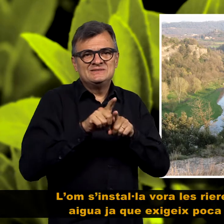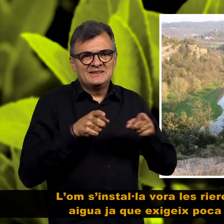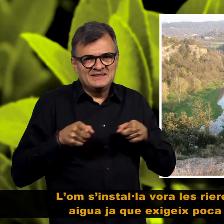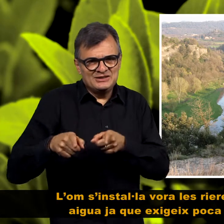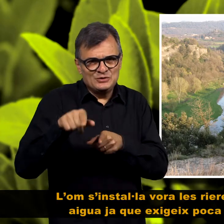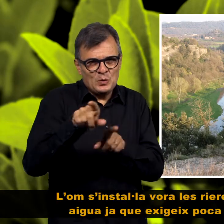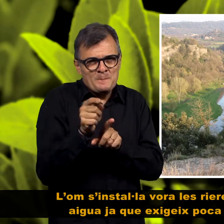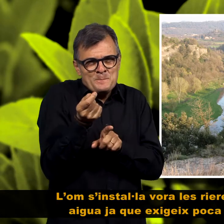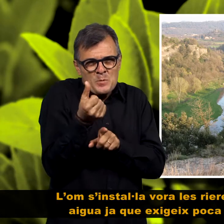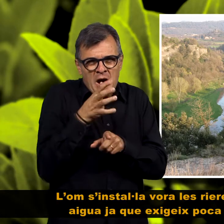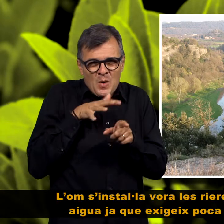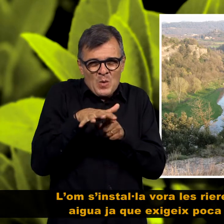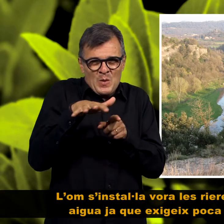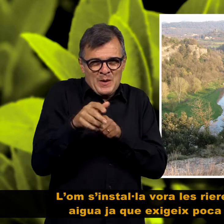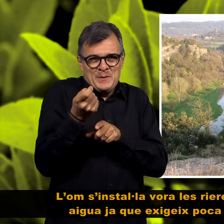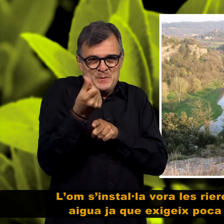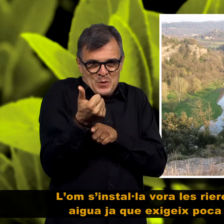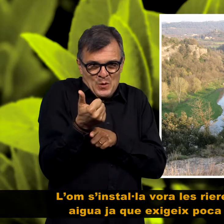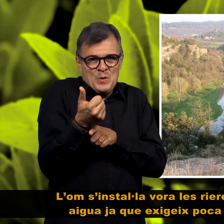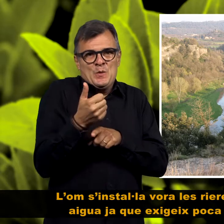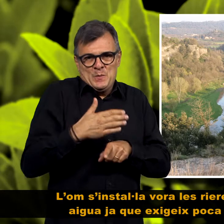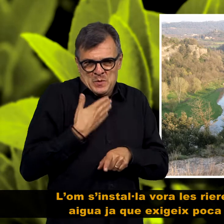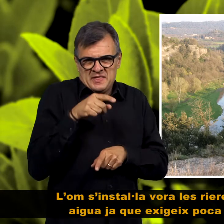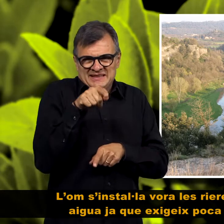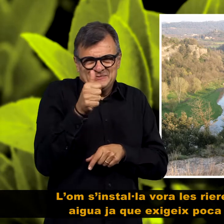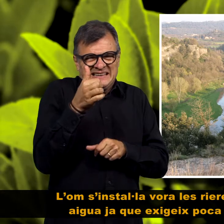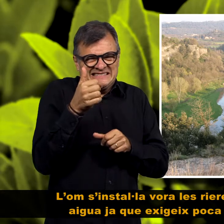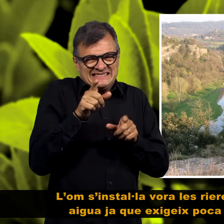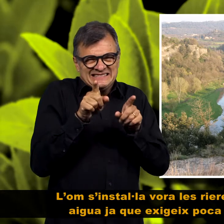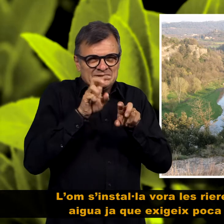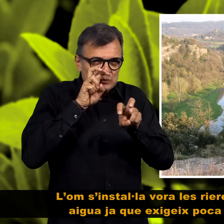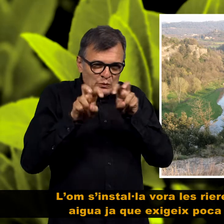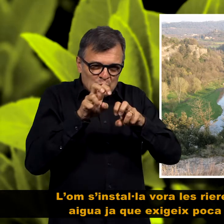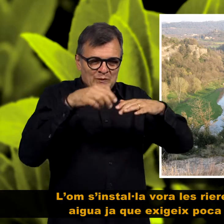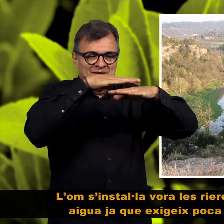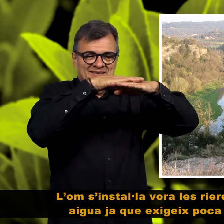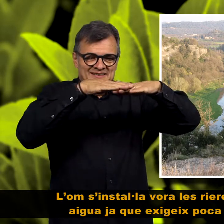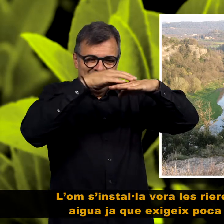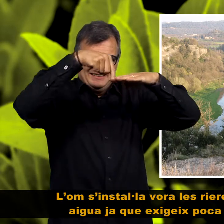L'hom s'instal·la a vora les rieres que porten poca aigua, ja que exigeix poca humitat a d'àfica.